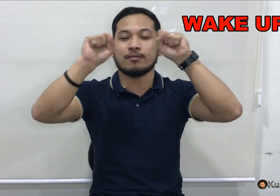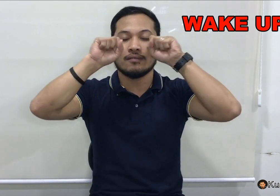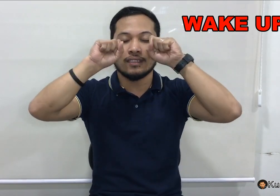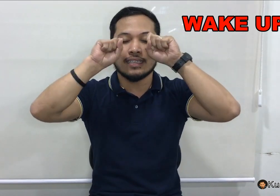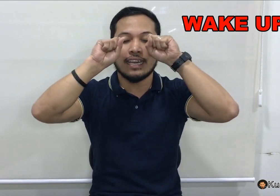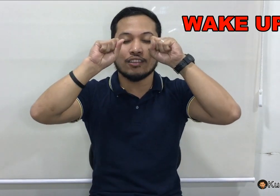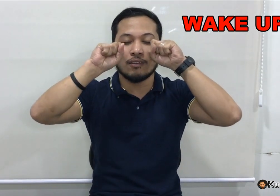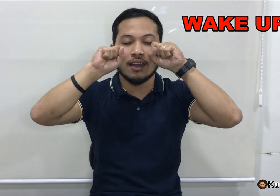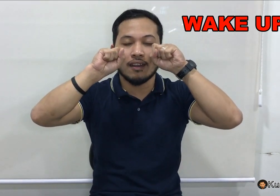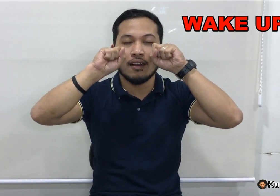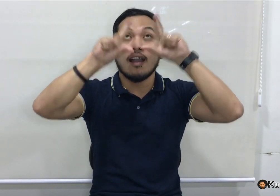Sige ito mo lang.